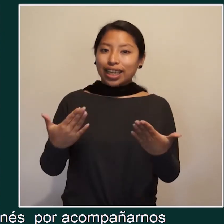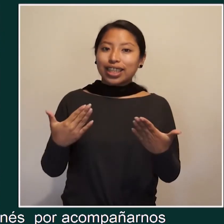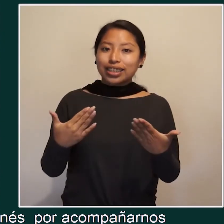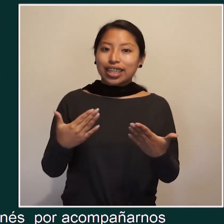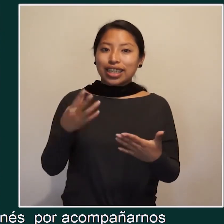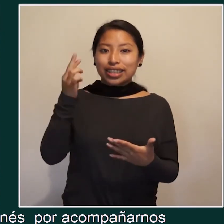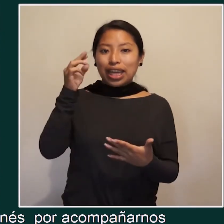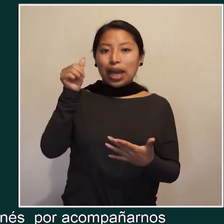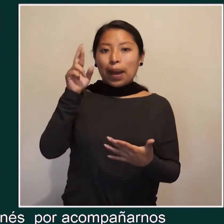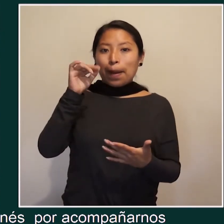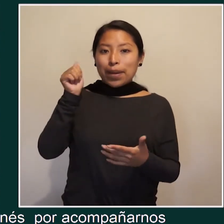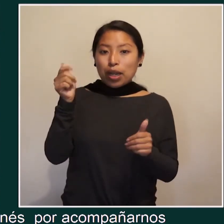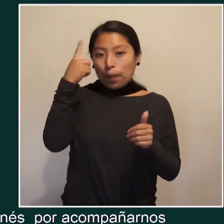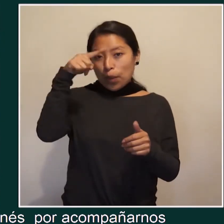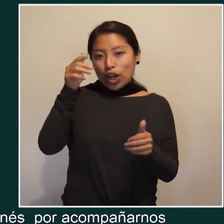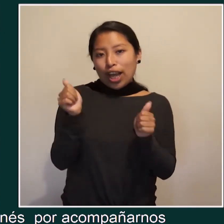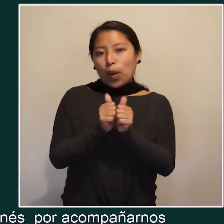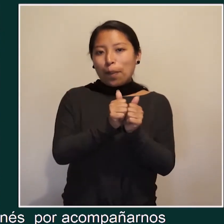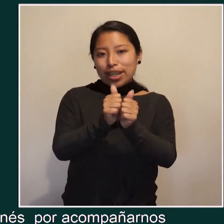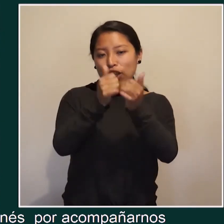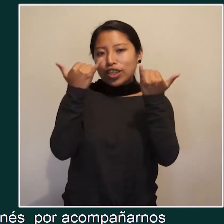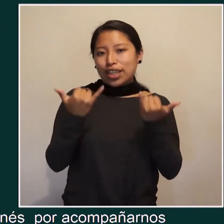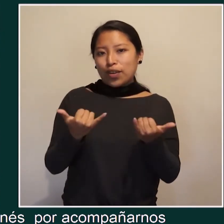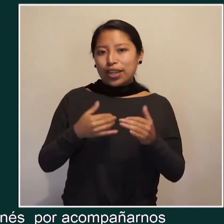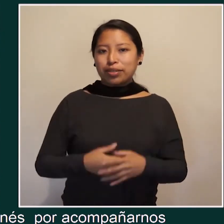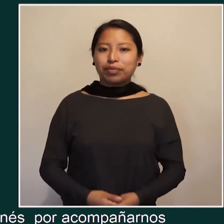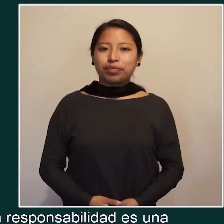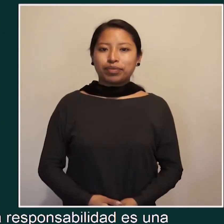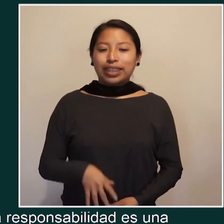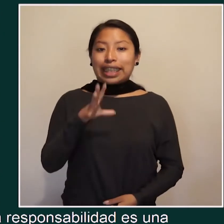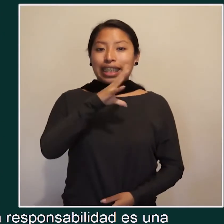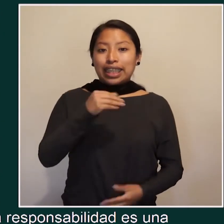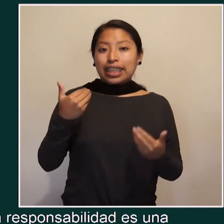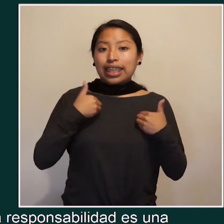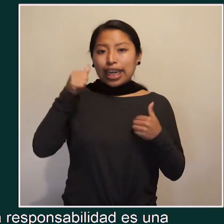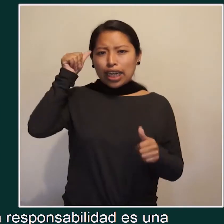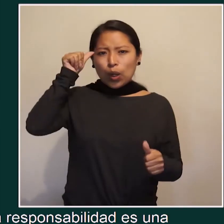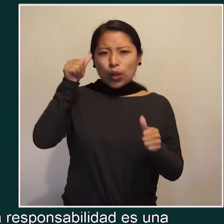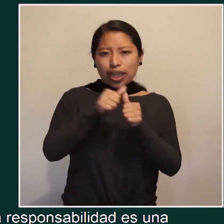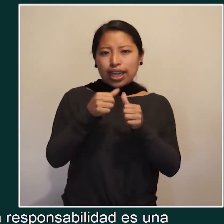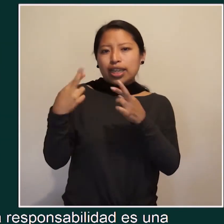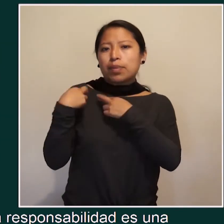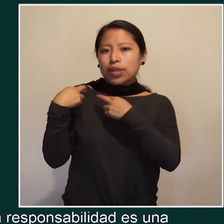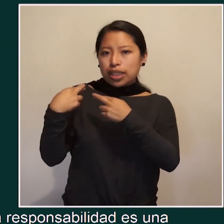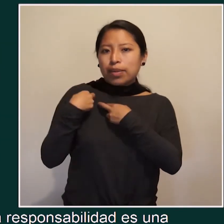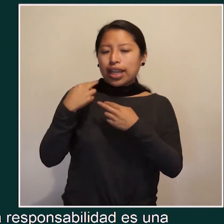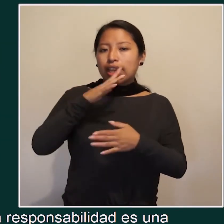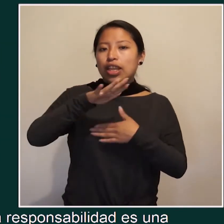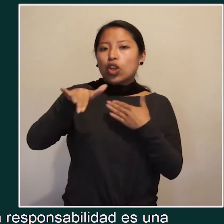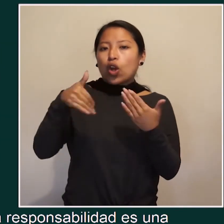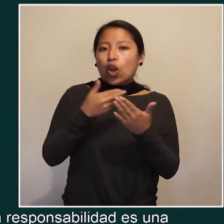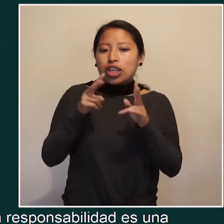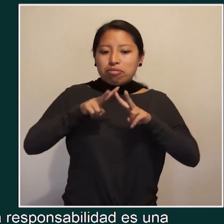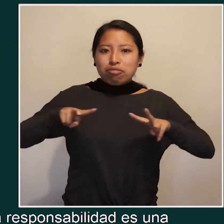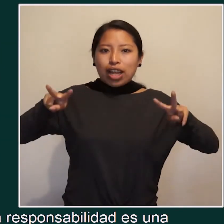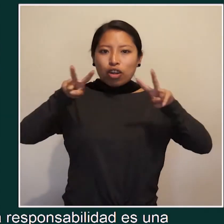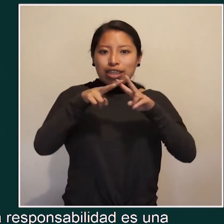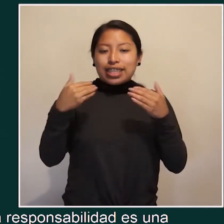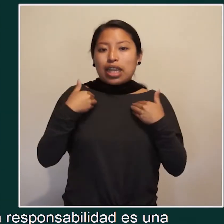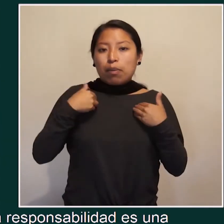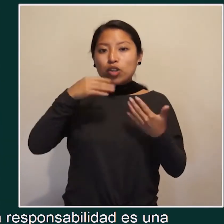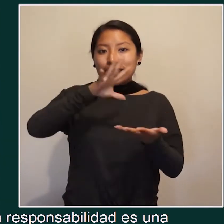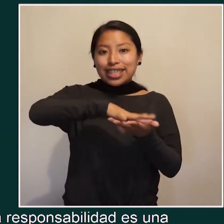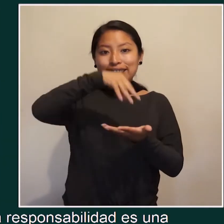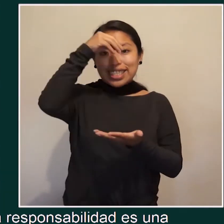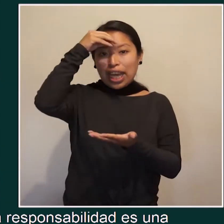gracias, Marines, por acompañarnos en este programa. Y tener presente que la responsabilidad es una cualidad y todas